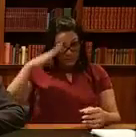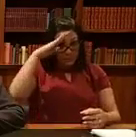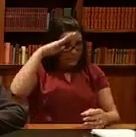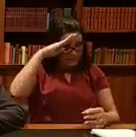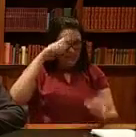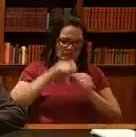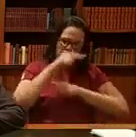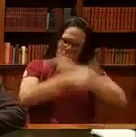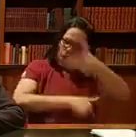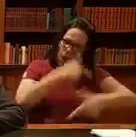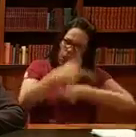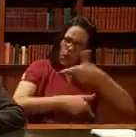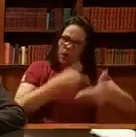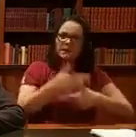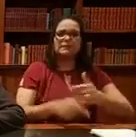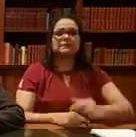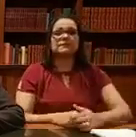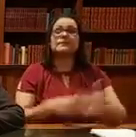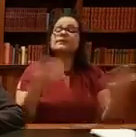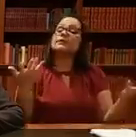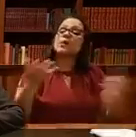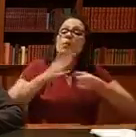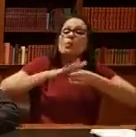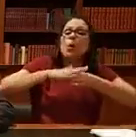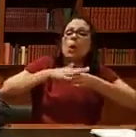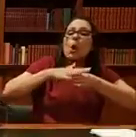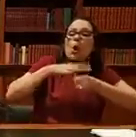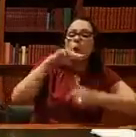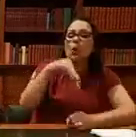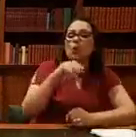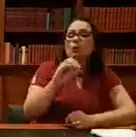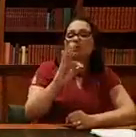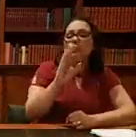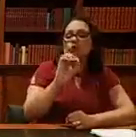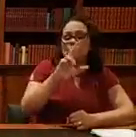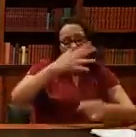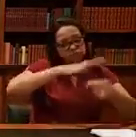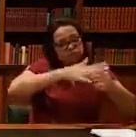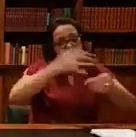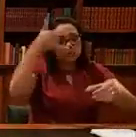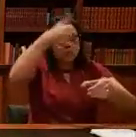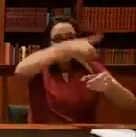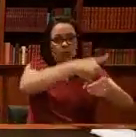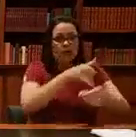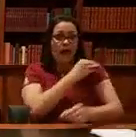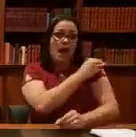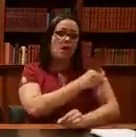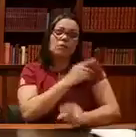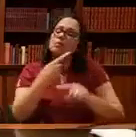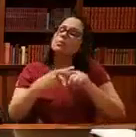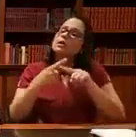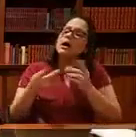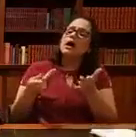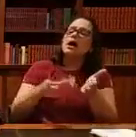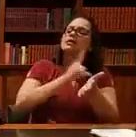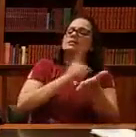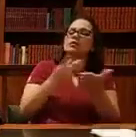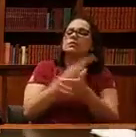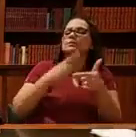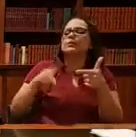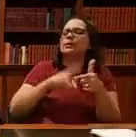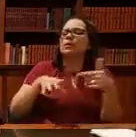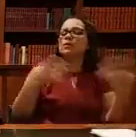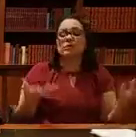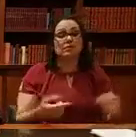E, logicamente, esse motor a álcool, que apareceu na época, foi em função de algum problema que tinha. Qual era o problema? O